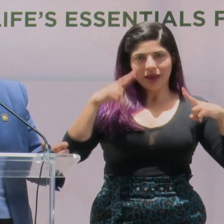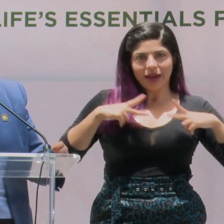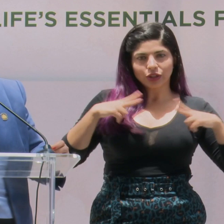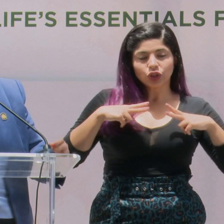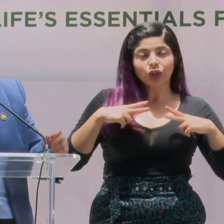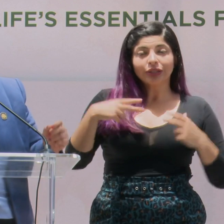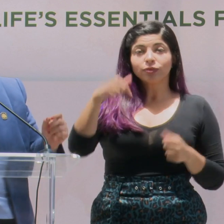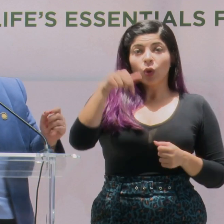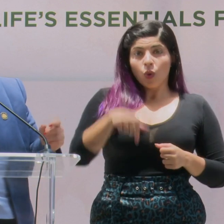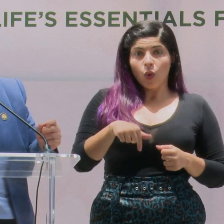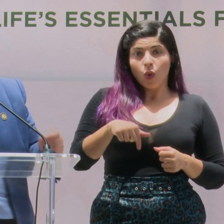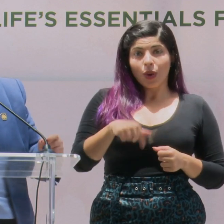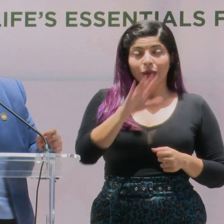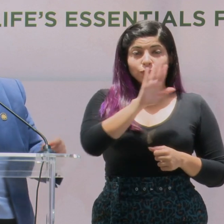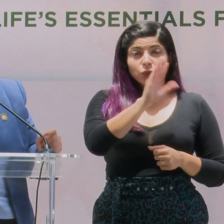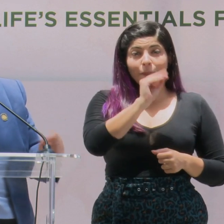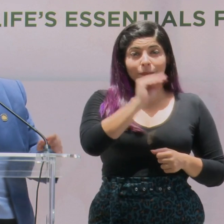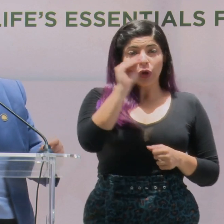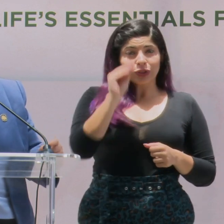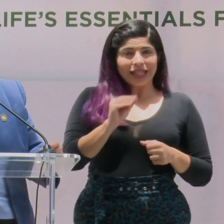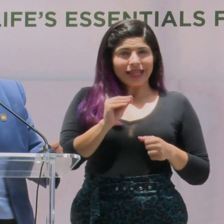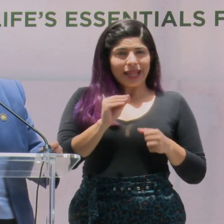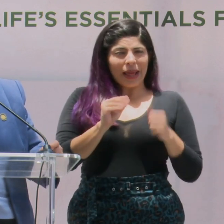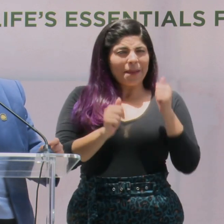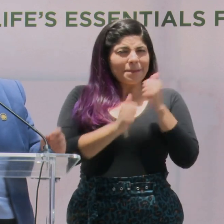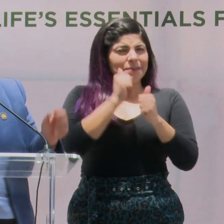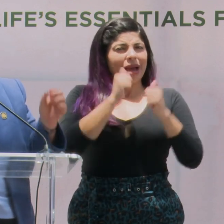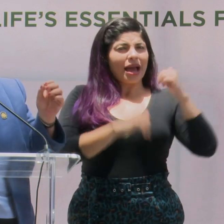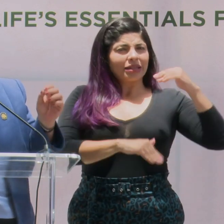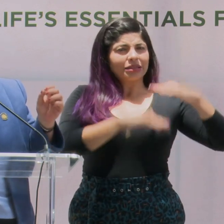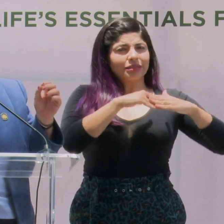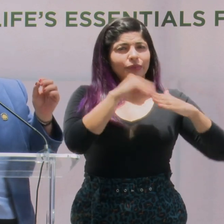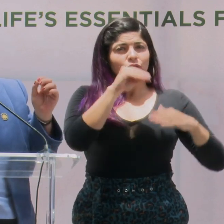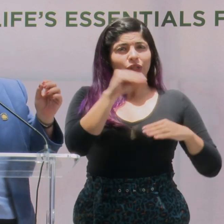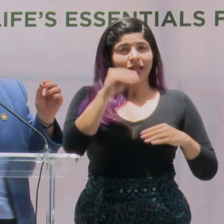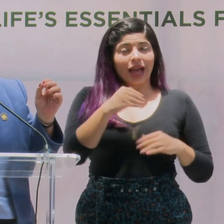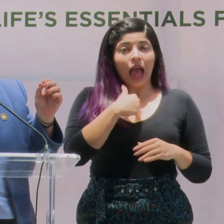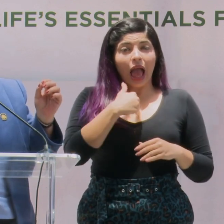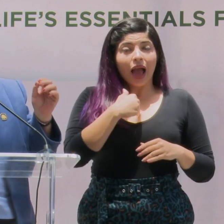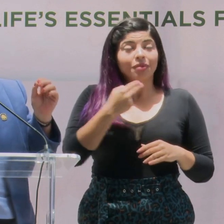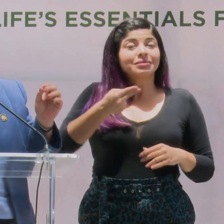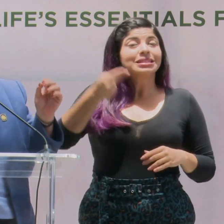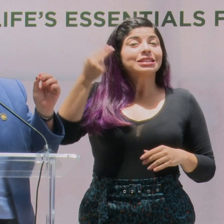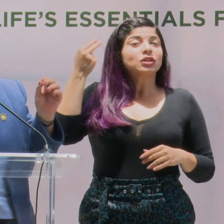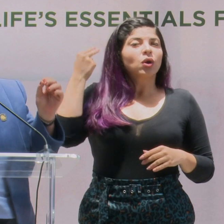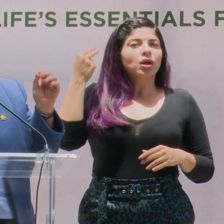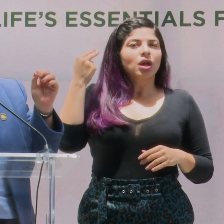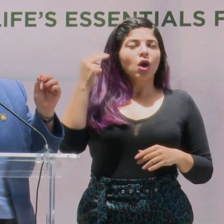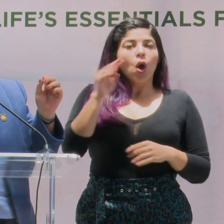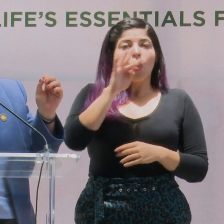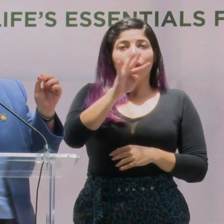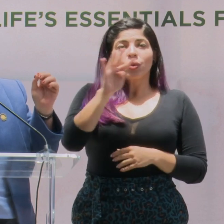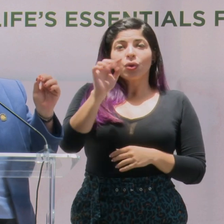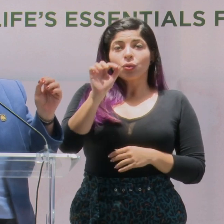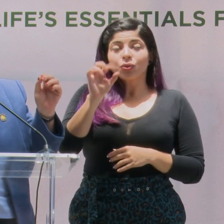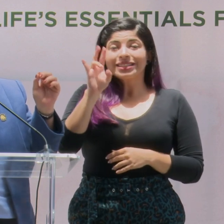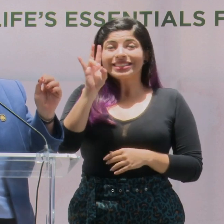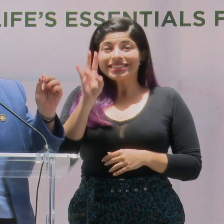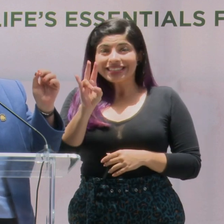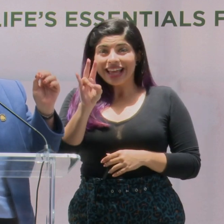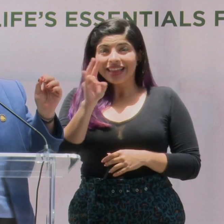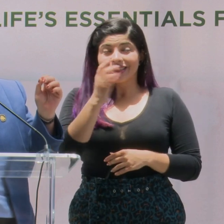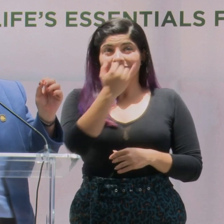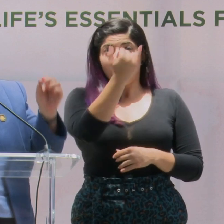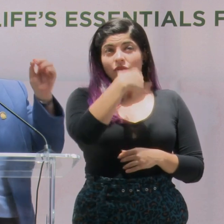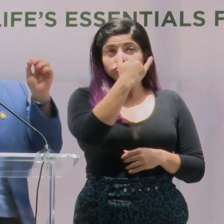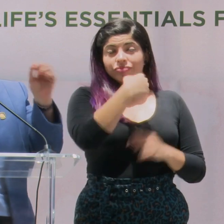hoy día, el porcentaje más alto que tenemos en la historia, 44.7 de los viajeros